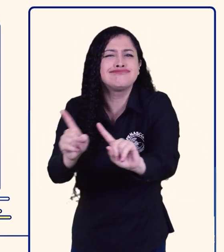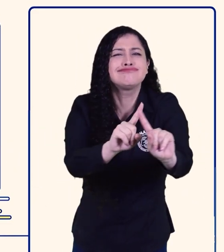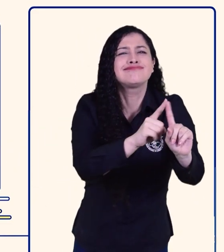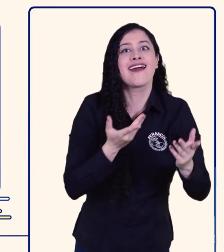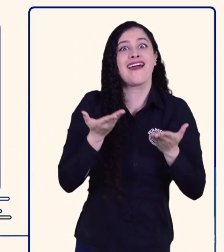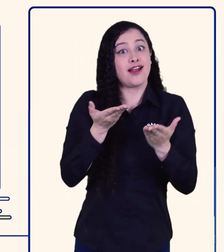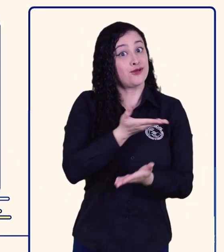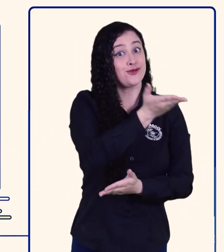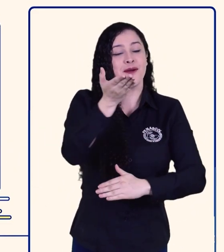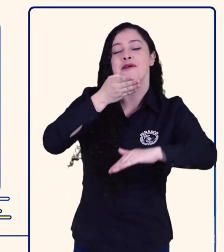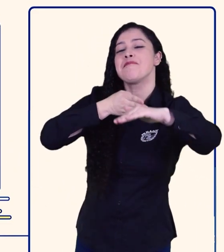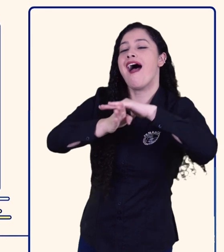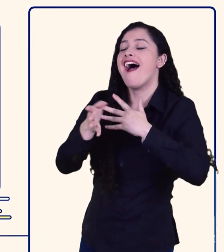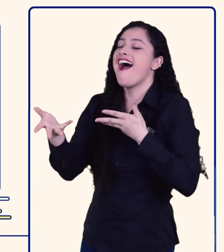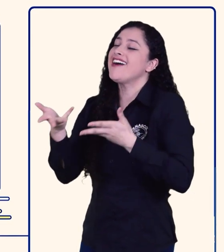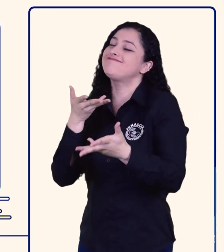llegaban hasta el mes de diciembre,